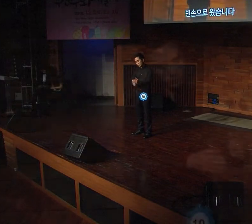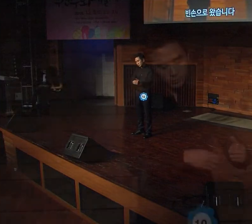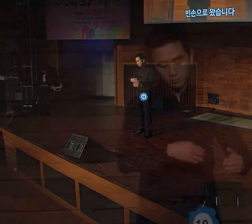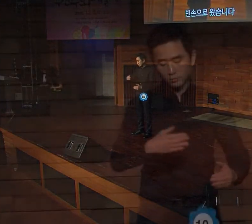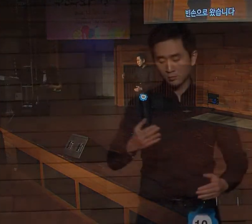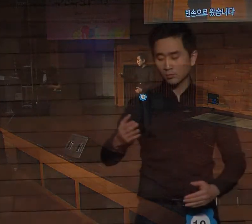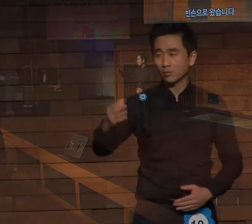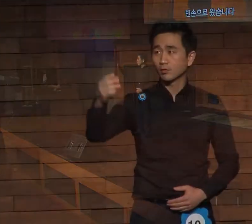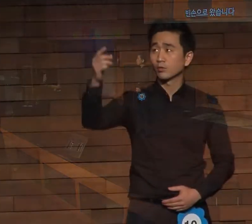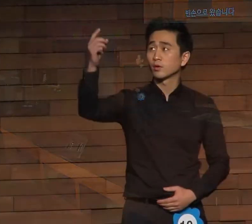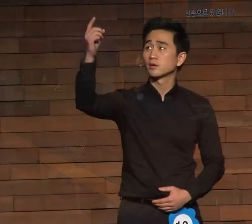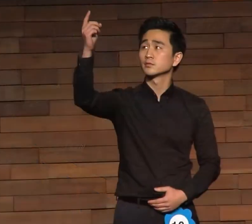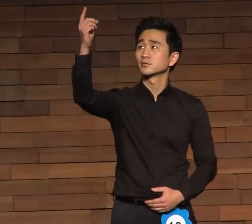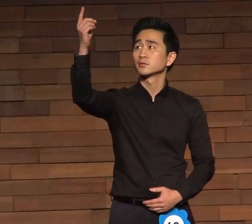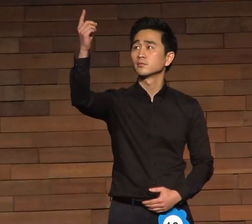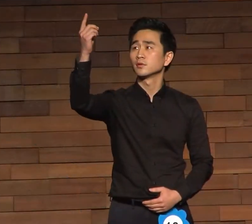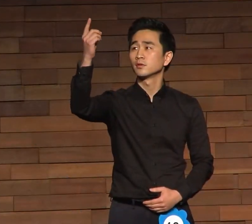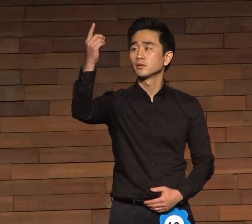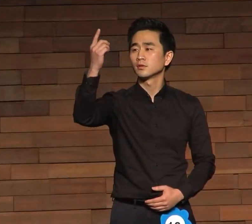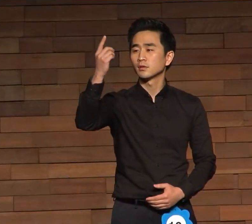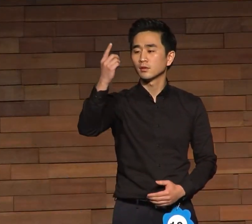빈손으로 왔습니다